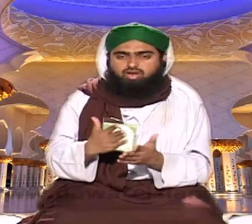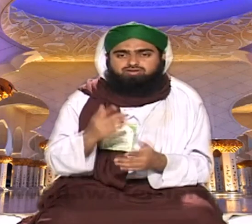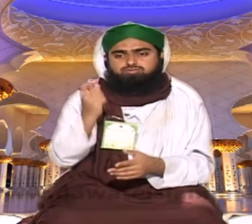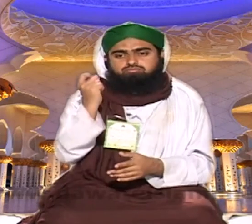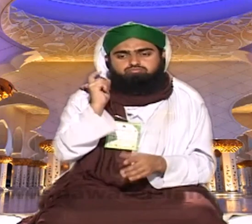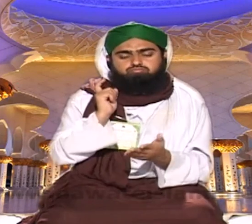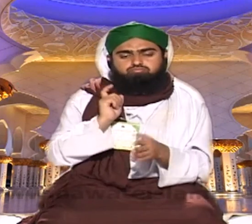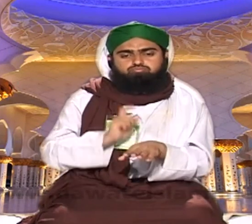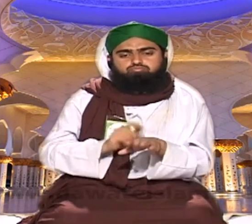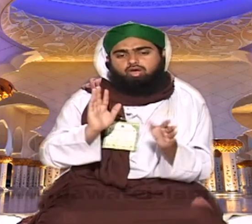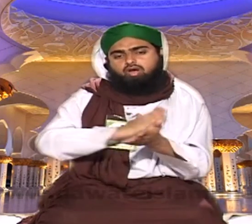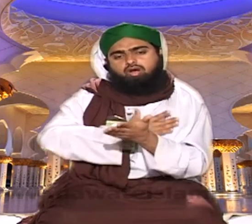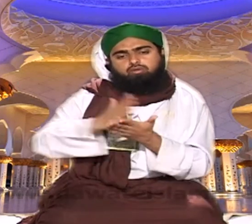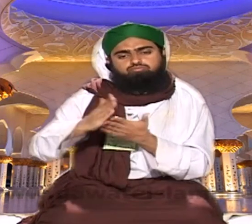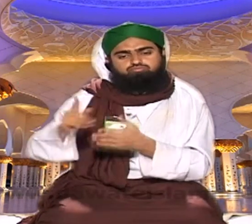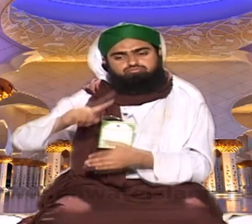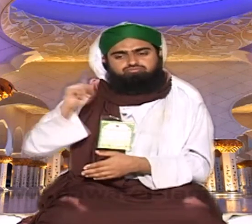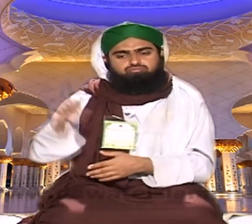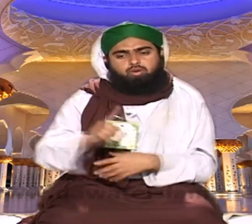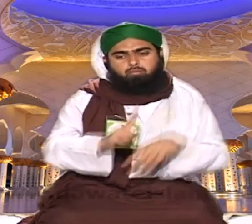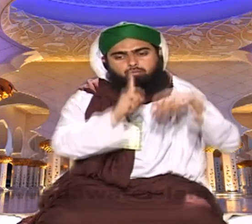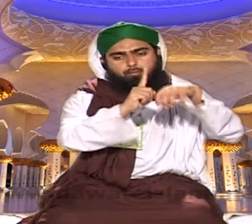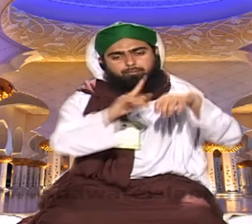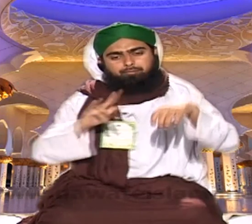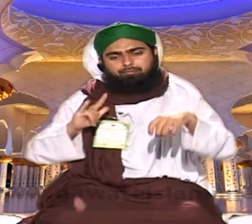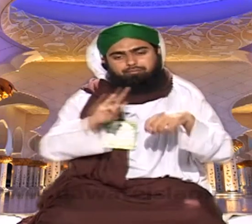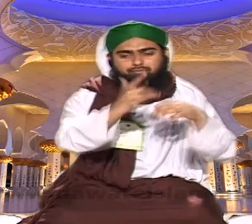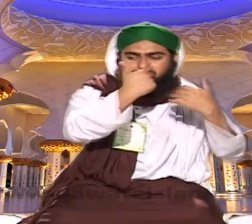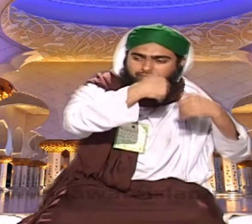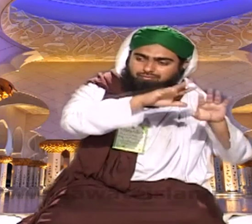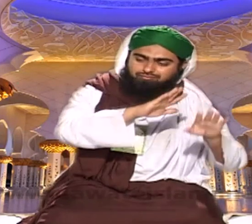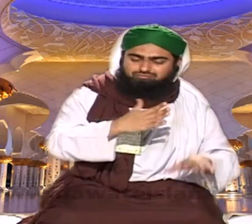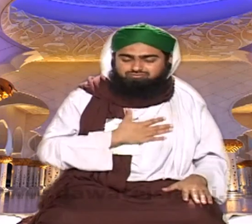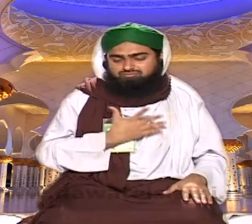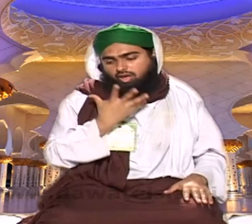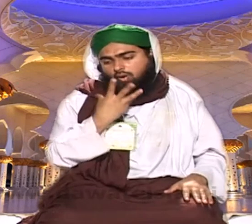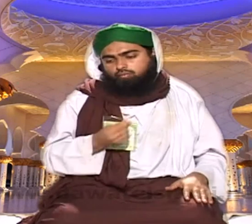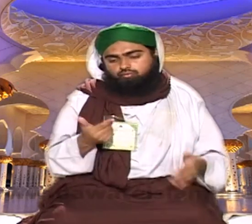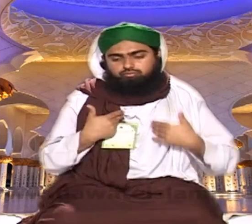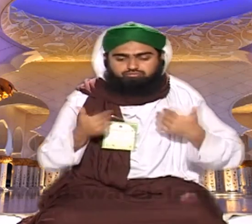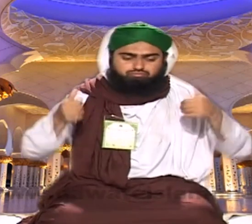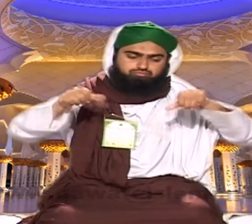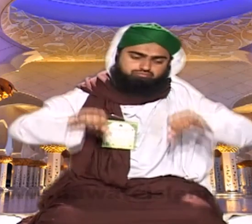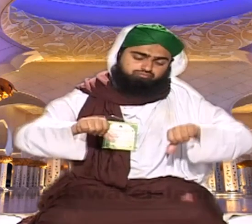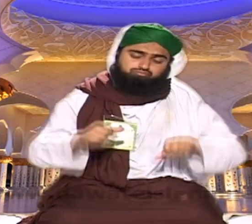فارم فلپ نہیں کیا افسوس کہ دن گزر گئے سب مدینہ کو گئے میرے گیا